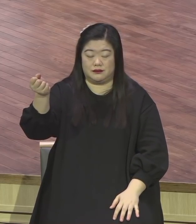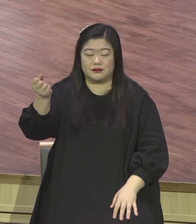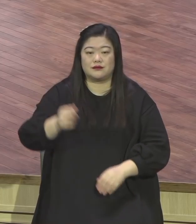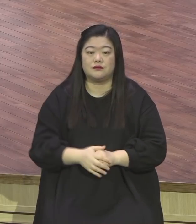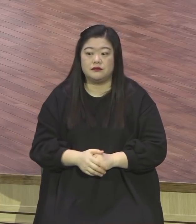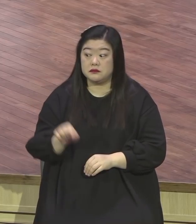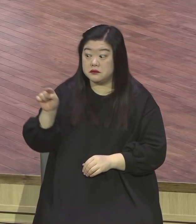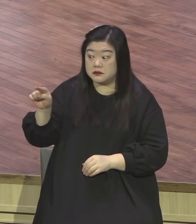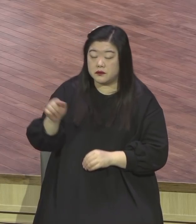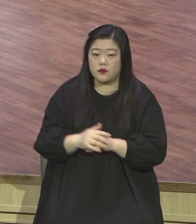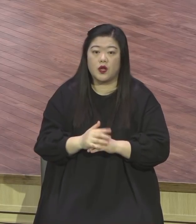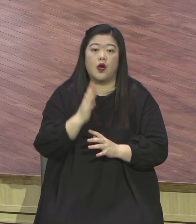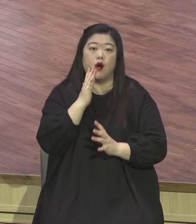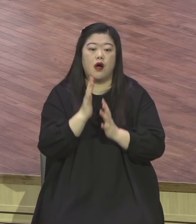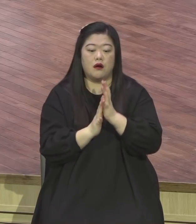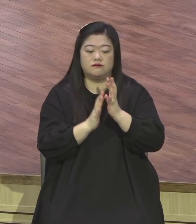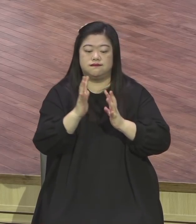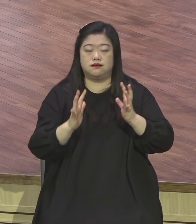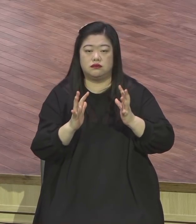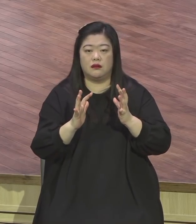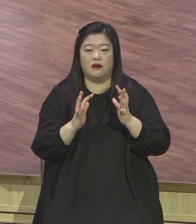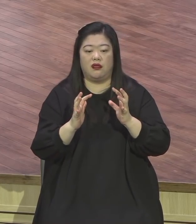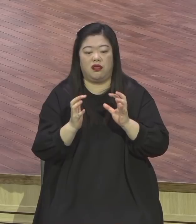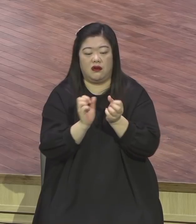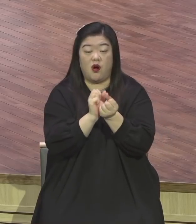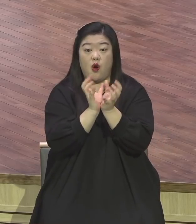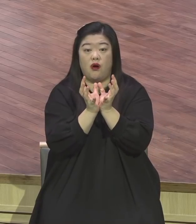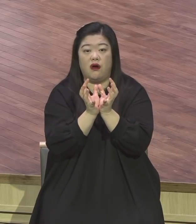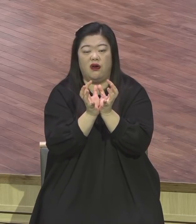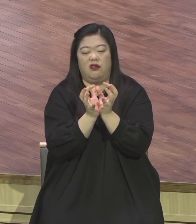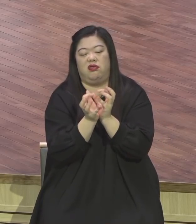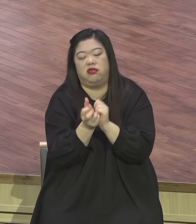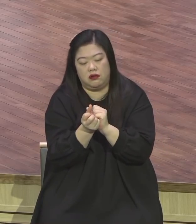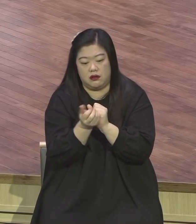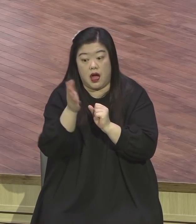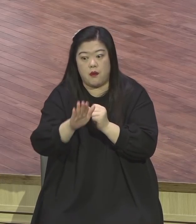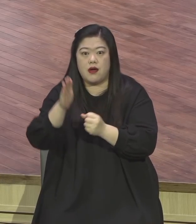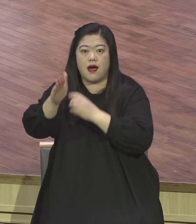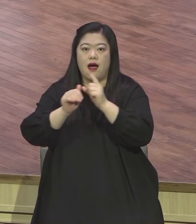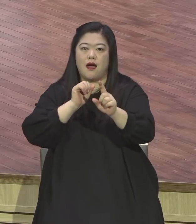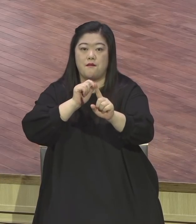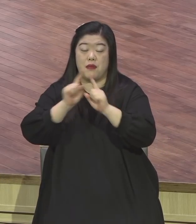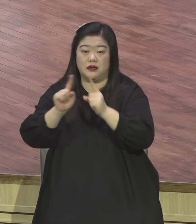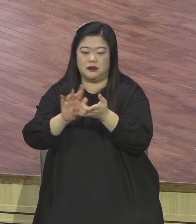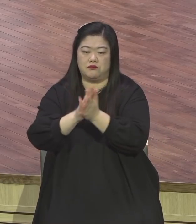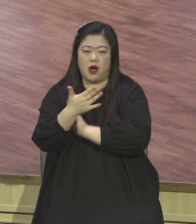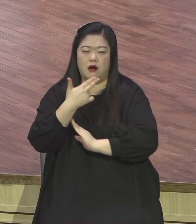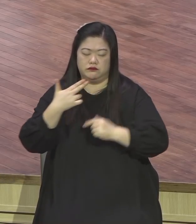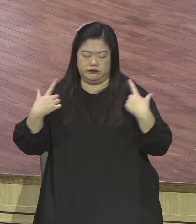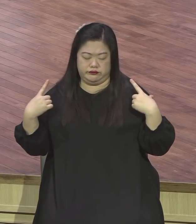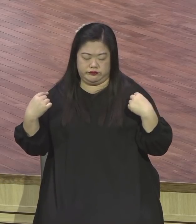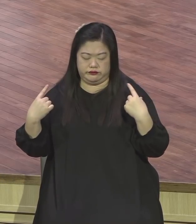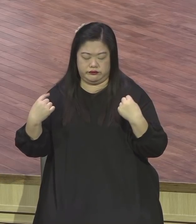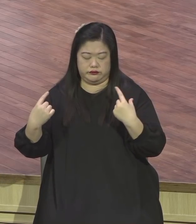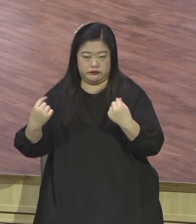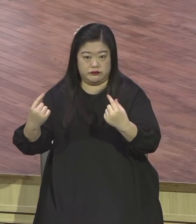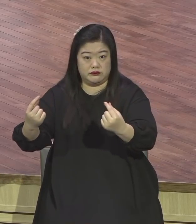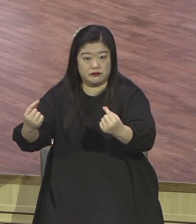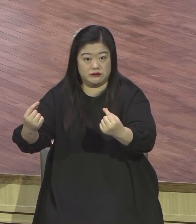시대나 우리 하나님의 말씀은 영원히 서리라. 예수 그리소는 어제나 오늘이나